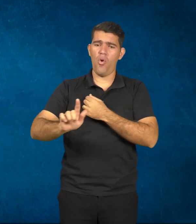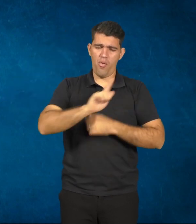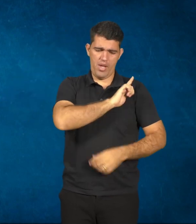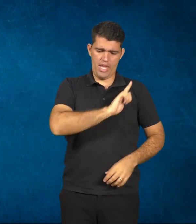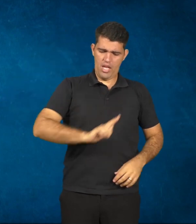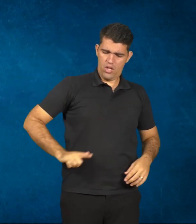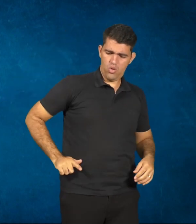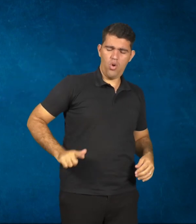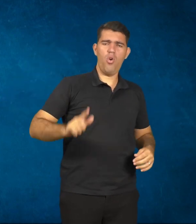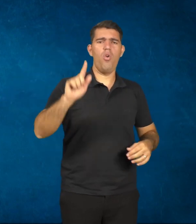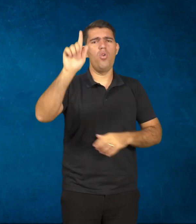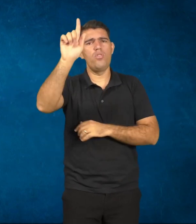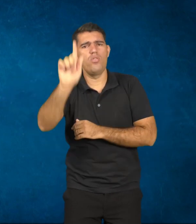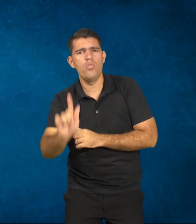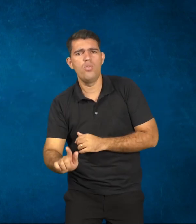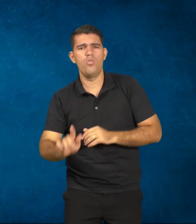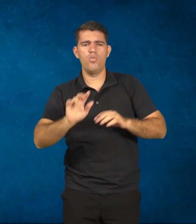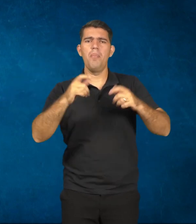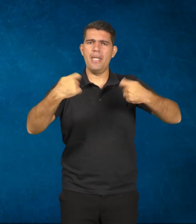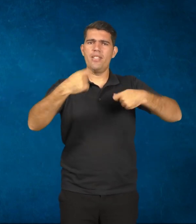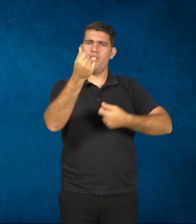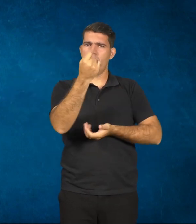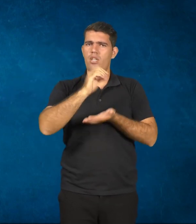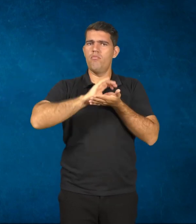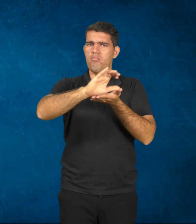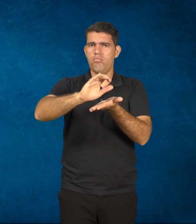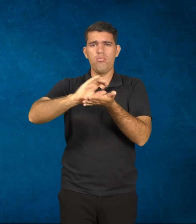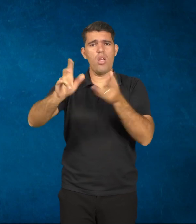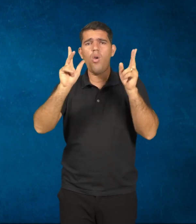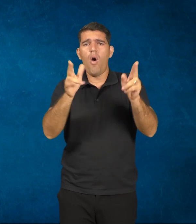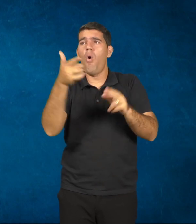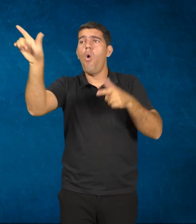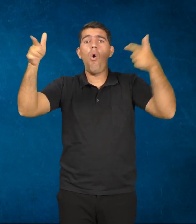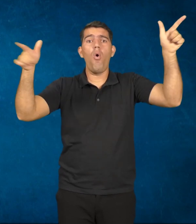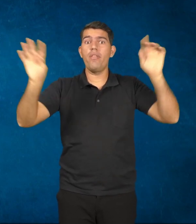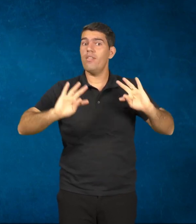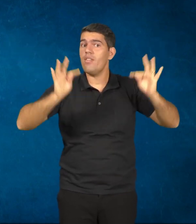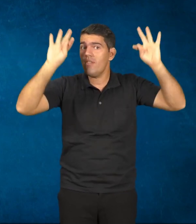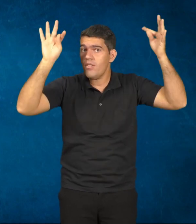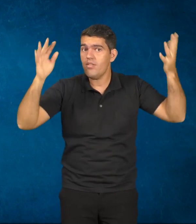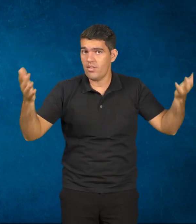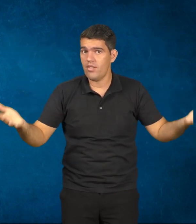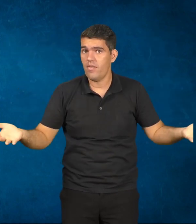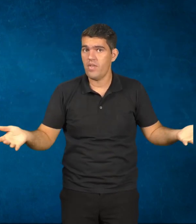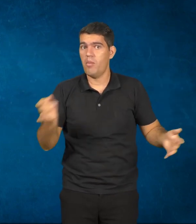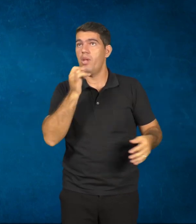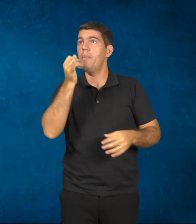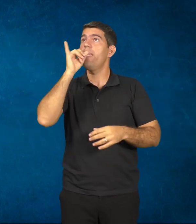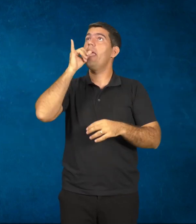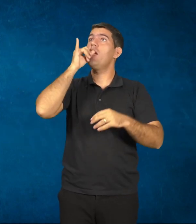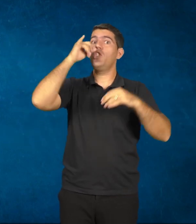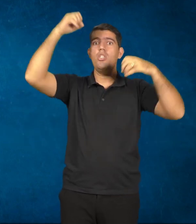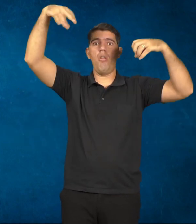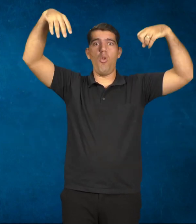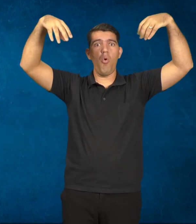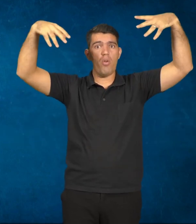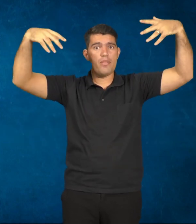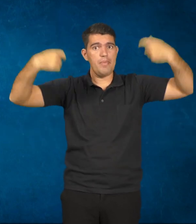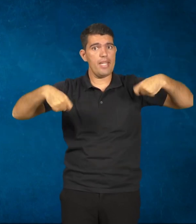gestores têm que investir nessa fase. Como outras tecnologias, todo mundo tem que ter energia elétrica em casa, tem que ter